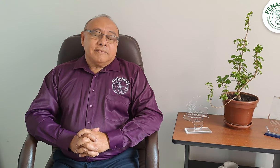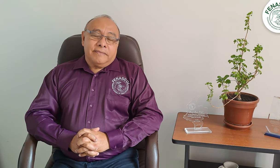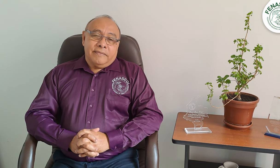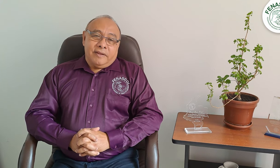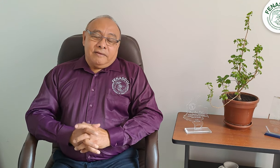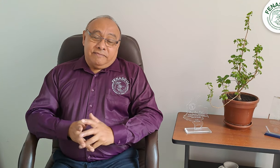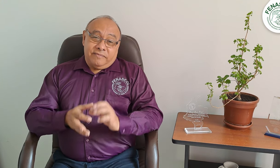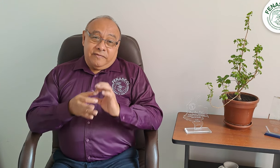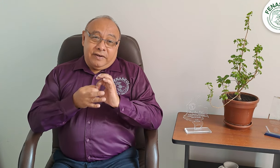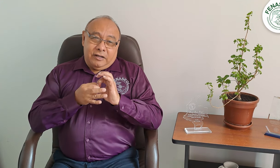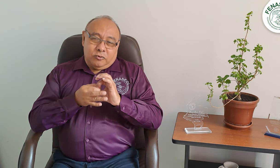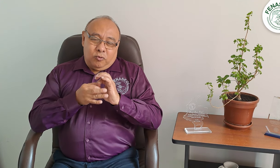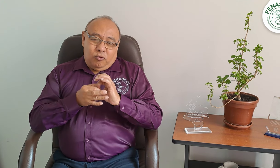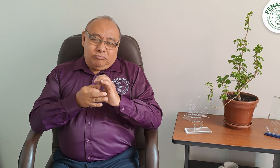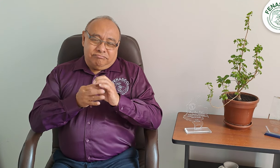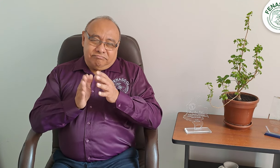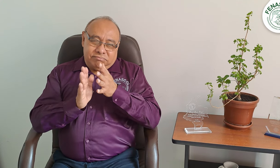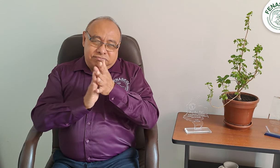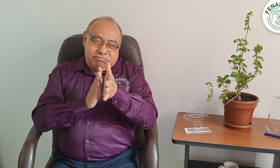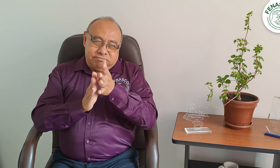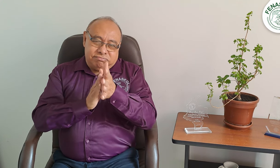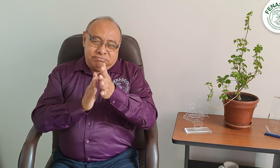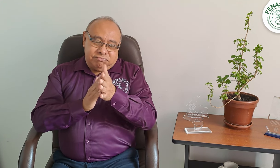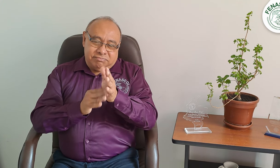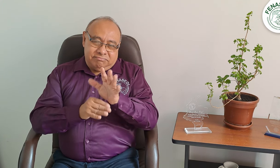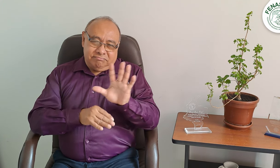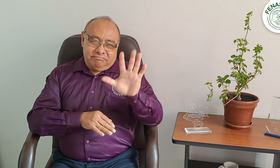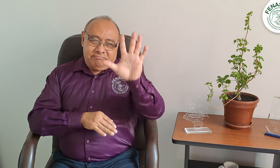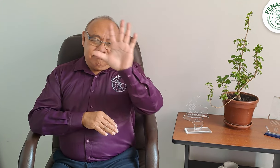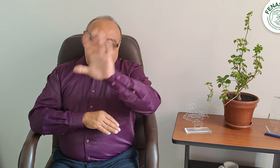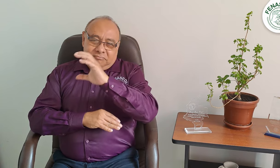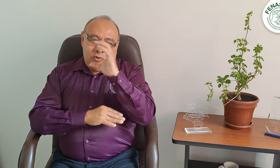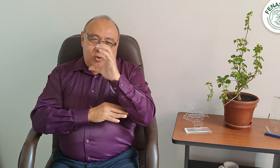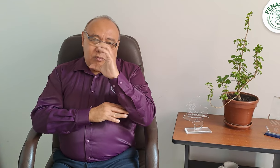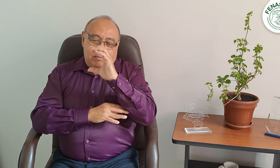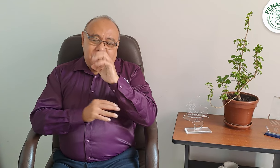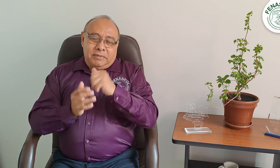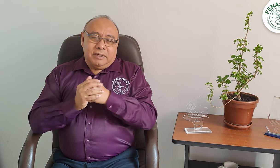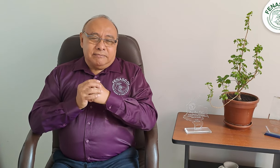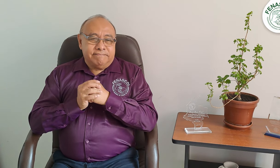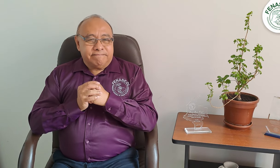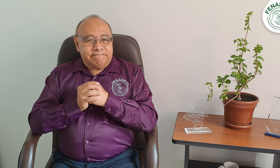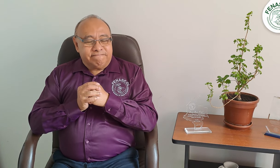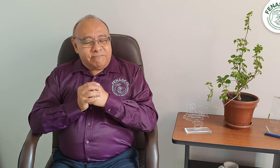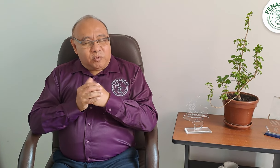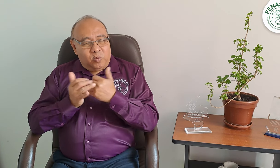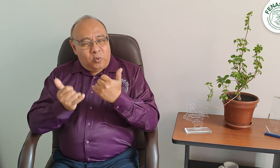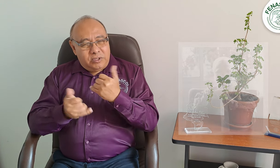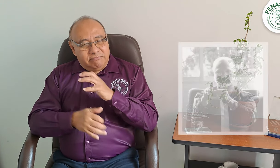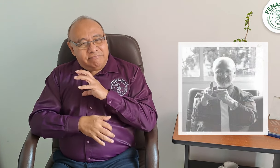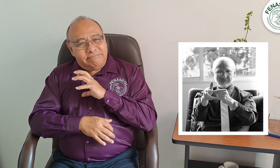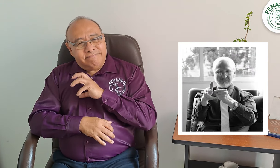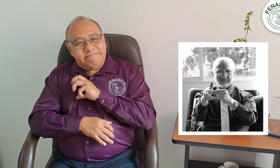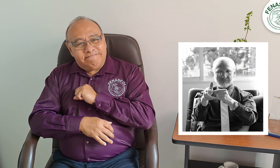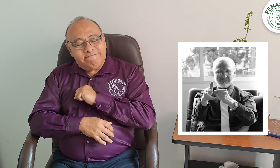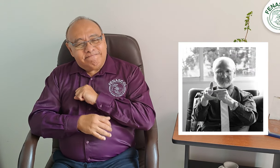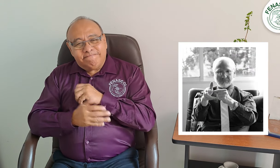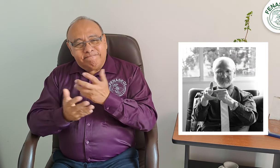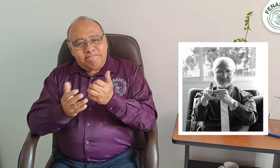En esta oportunidad, FENASCOL se dirige a todo el país con un inmenso olor en el alma.